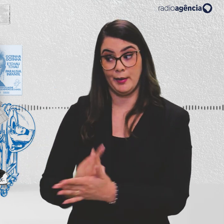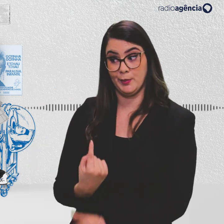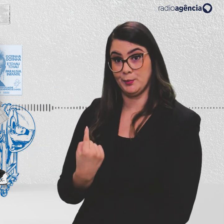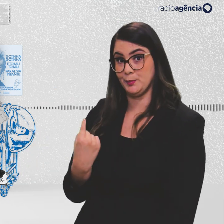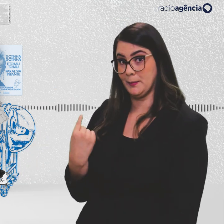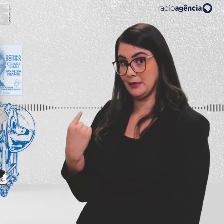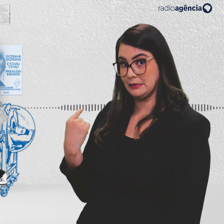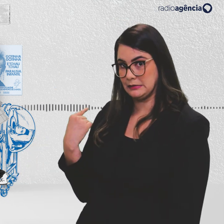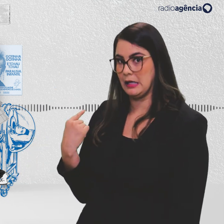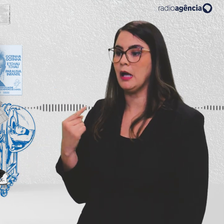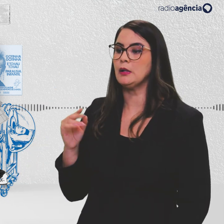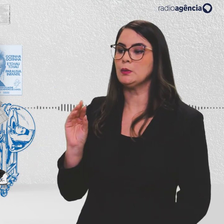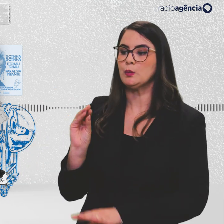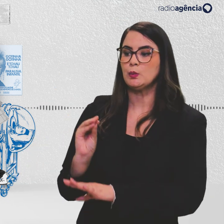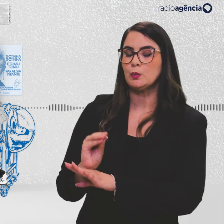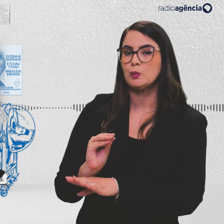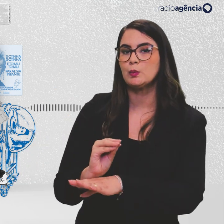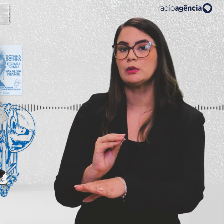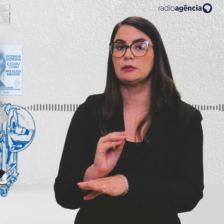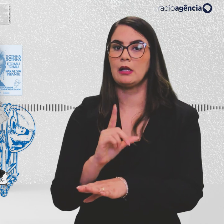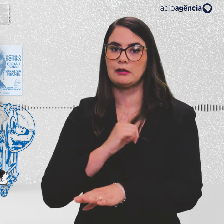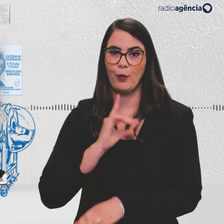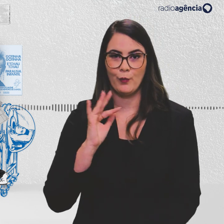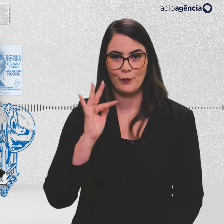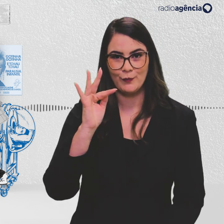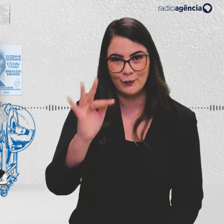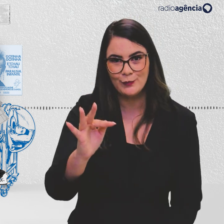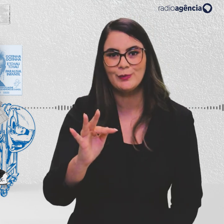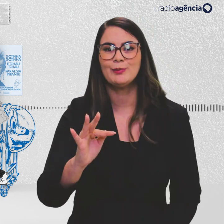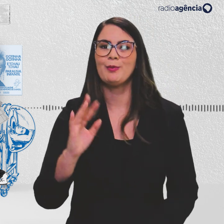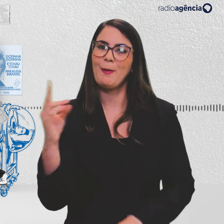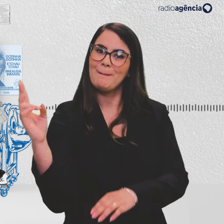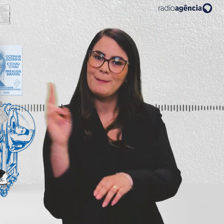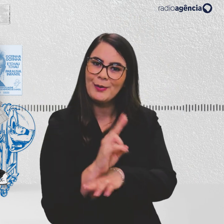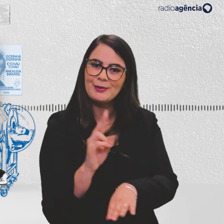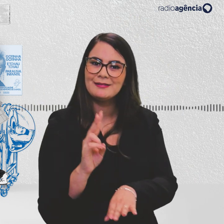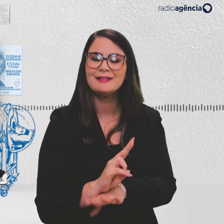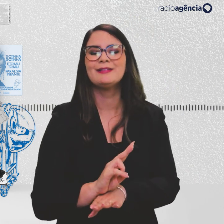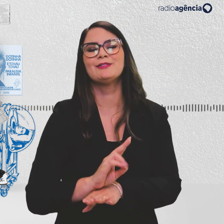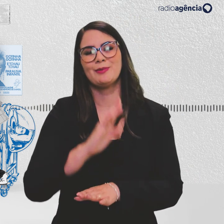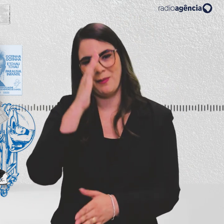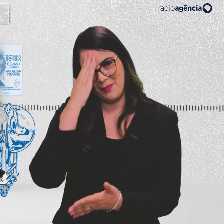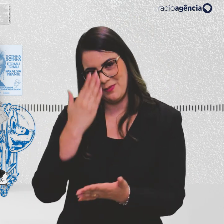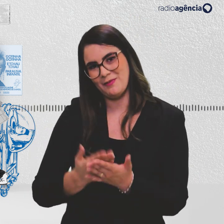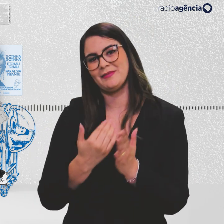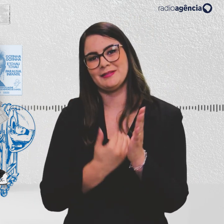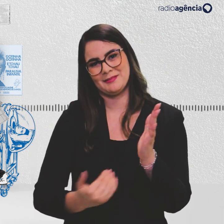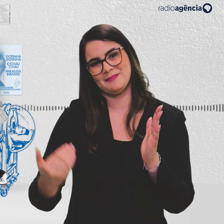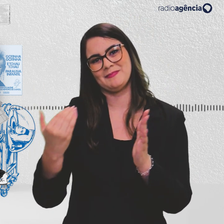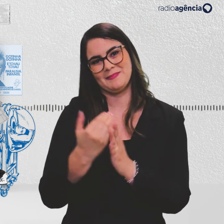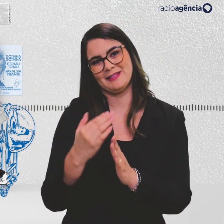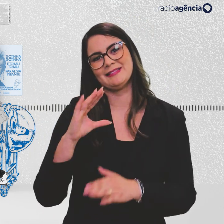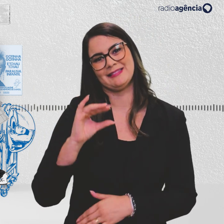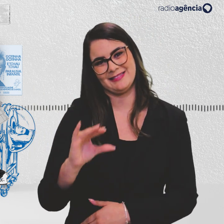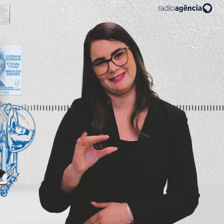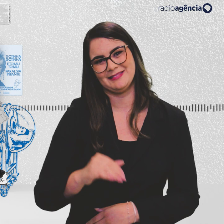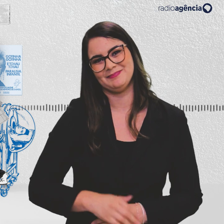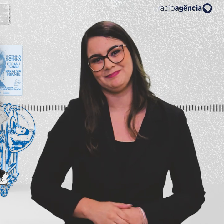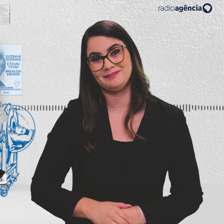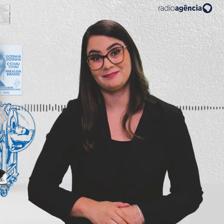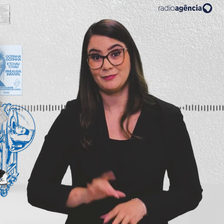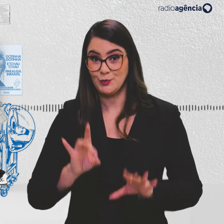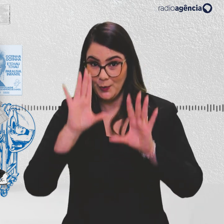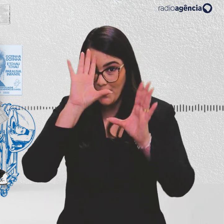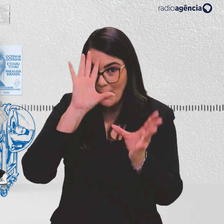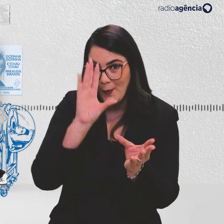recente e cuidando para que a gente tenha um futuro mais protegido e com mais confiança na ciência. E para fechar com